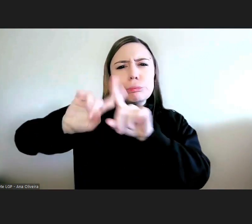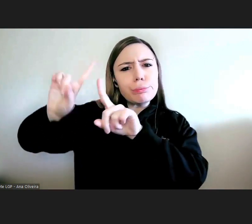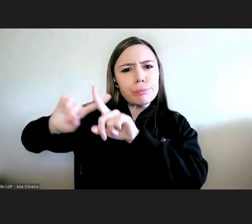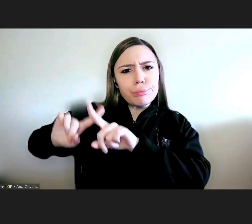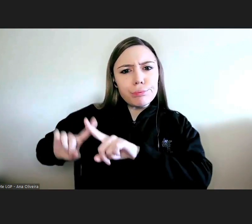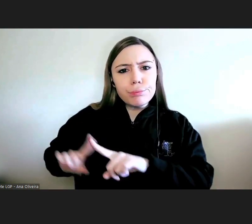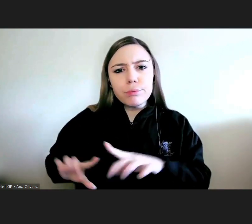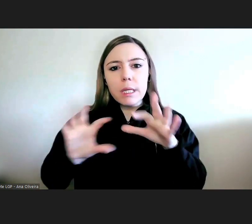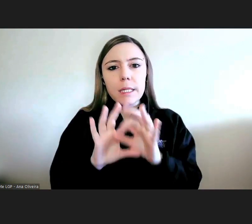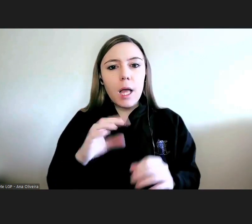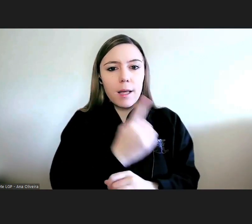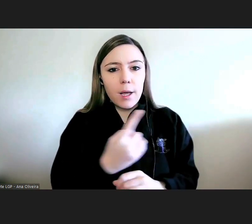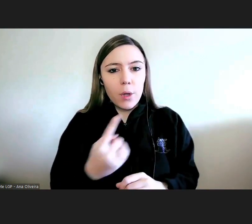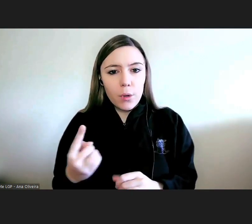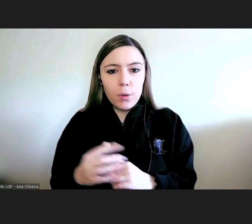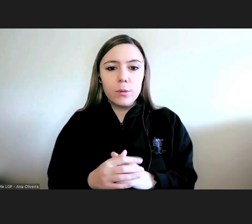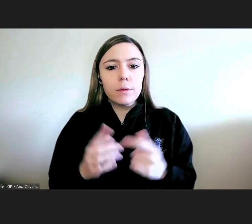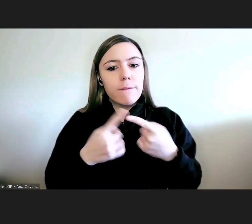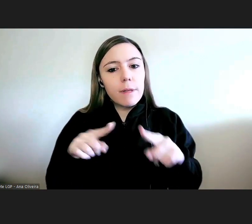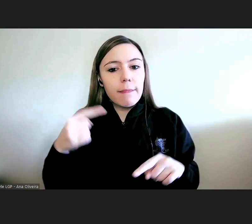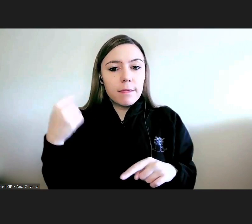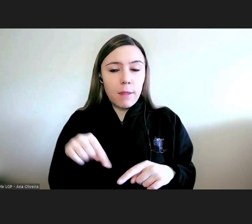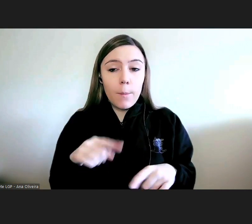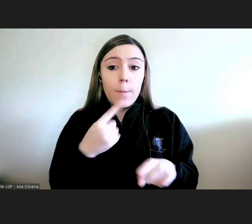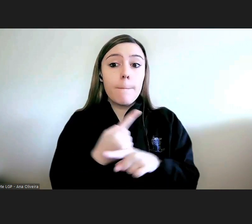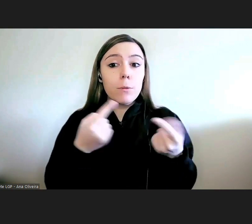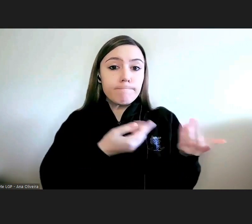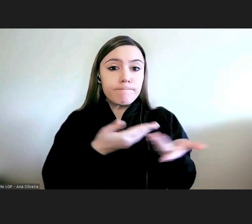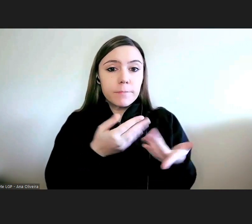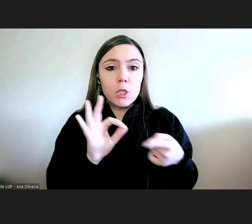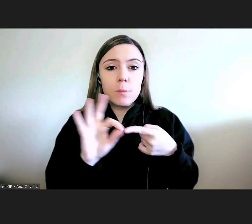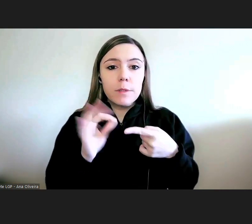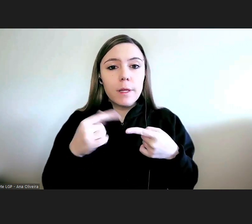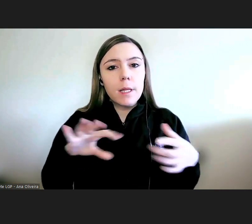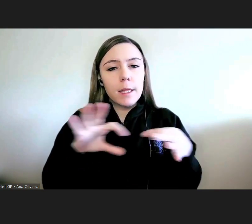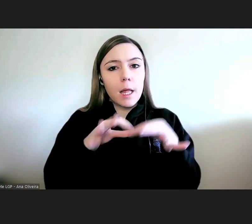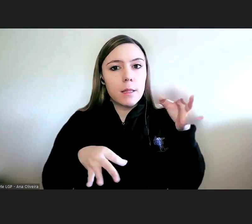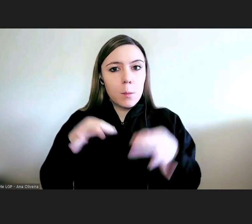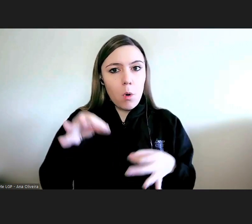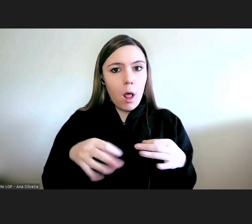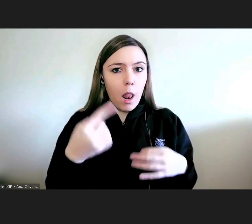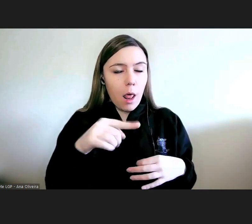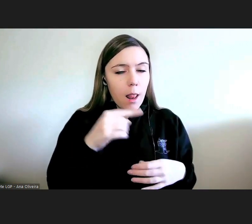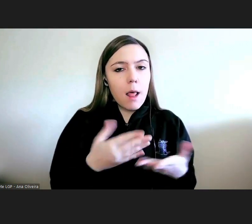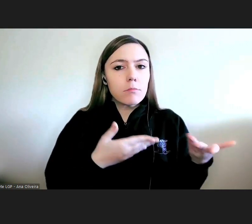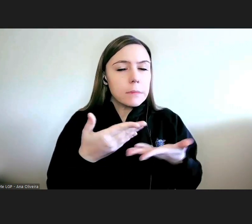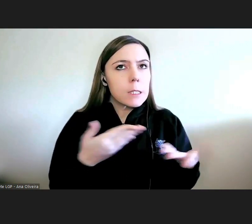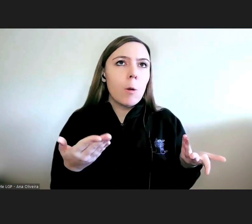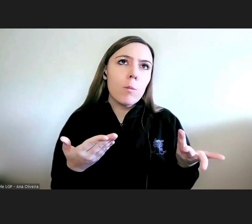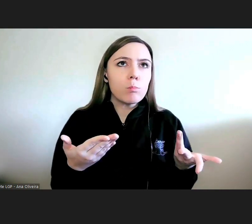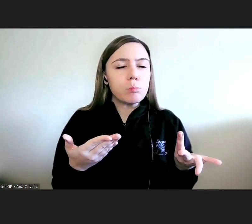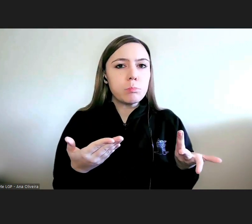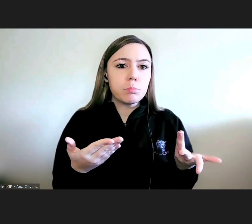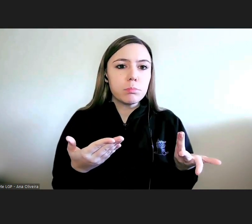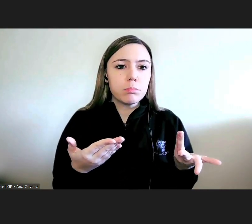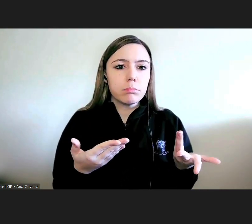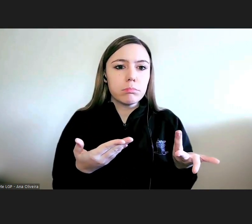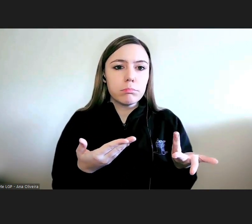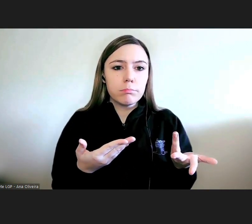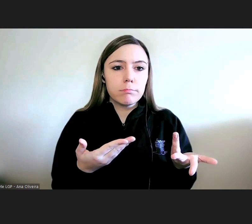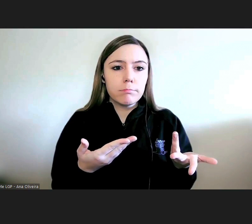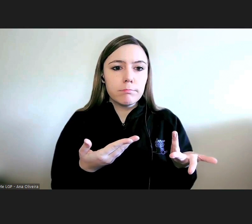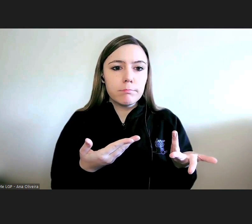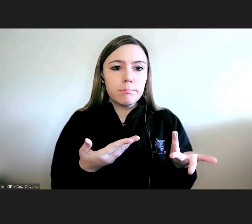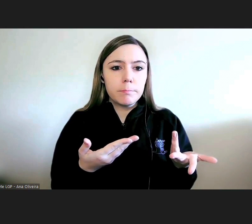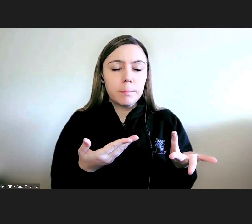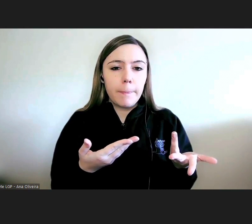a cada um deles. tem uma relação particular com os tribunais uma relação mais de